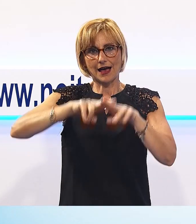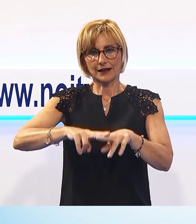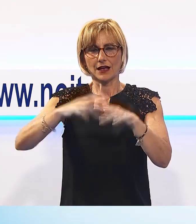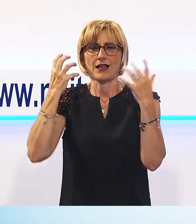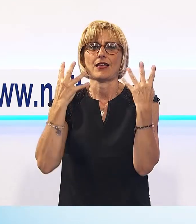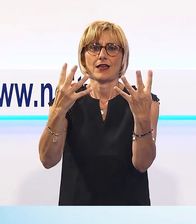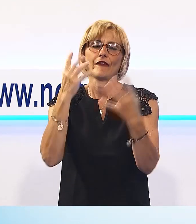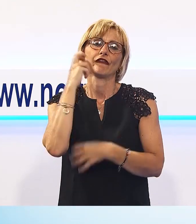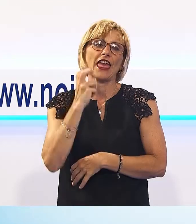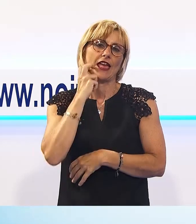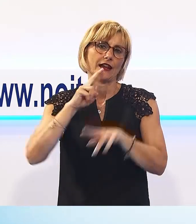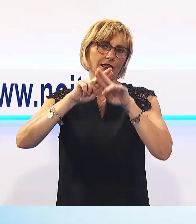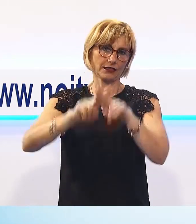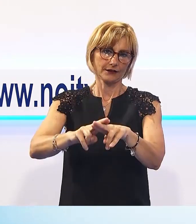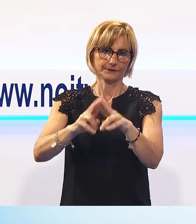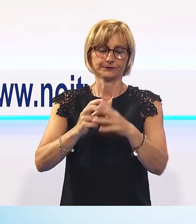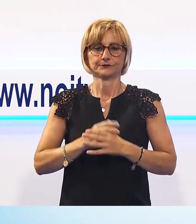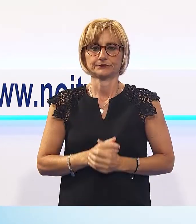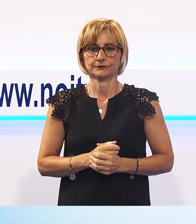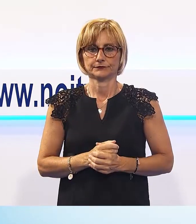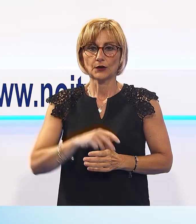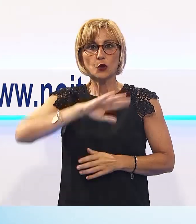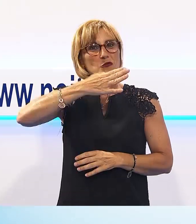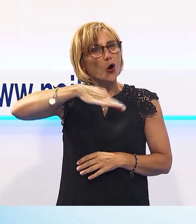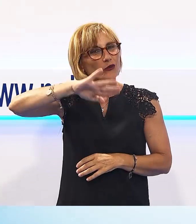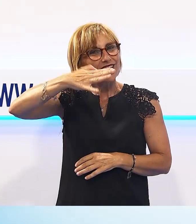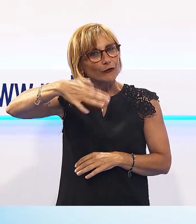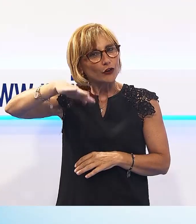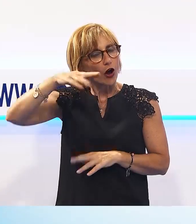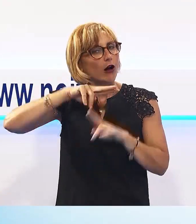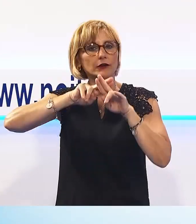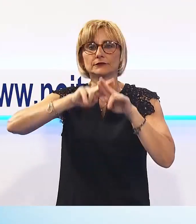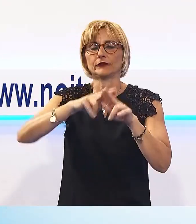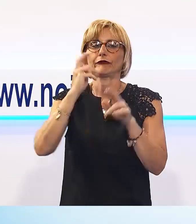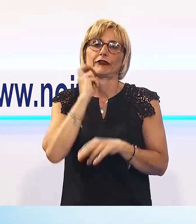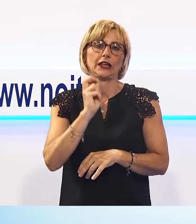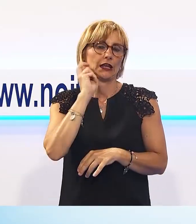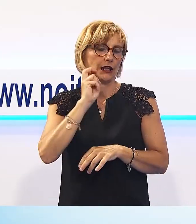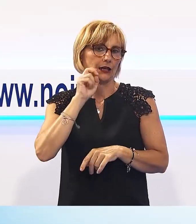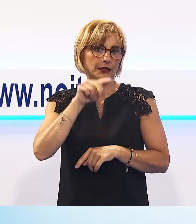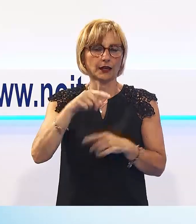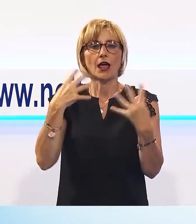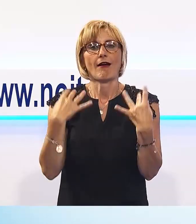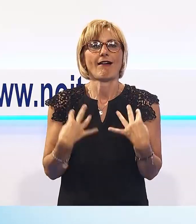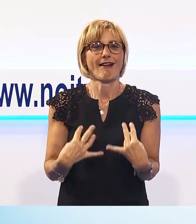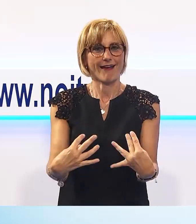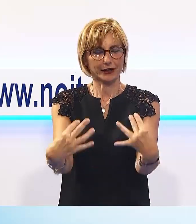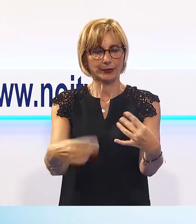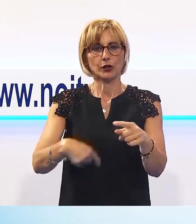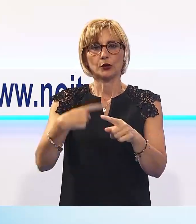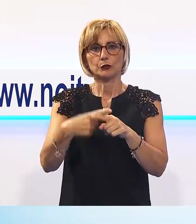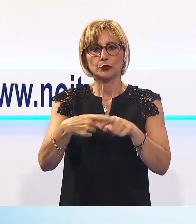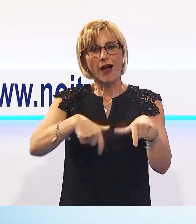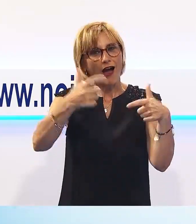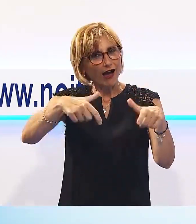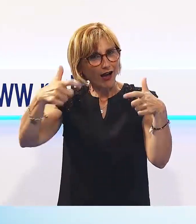a verde. L'area della montagnola resterà nella sua interezza a verde e ad erba. Verranno salvaguardate le